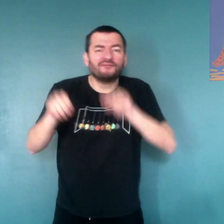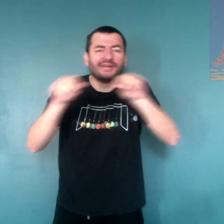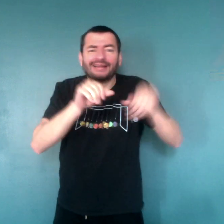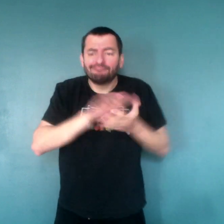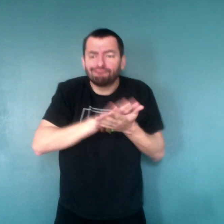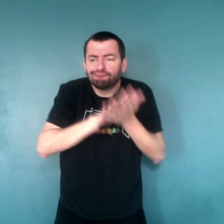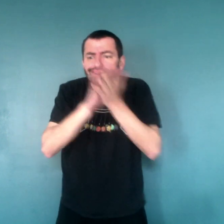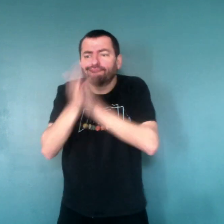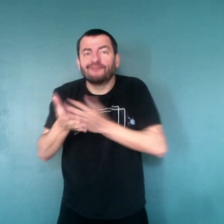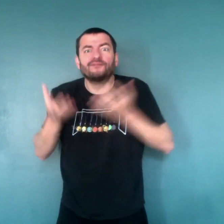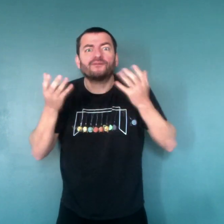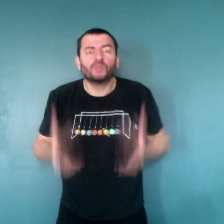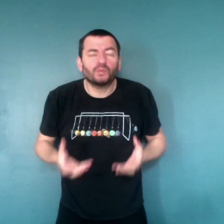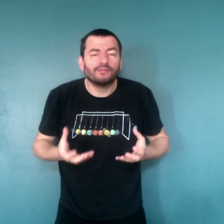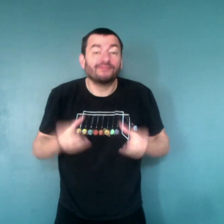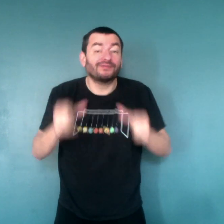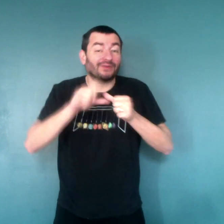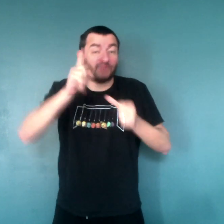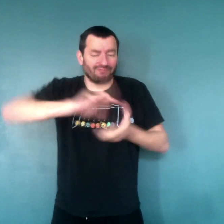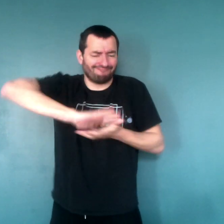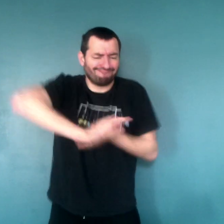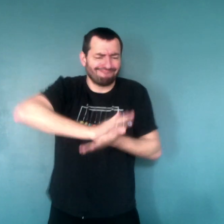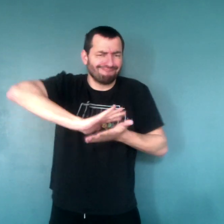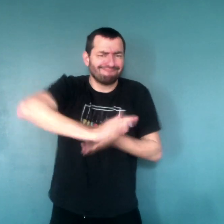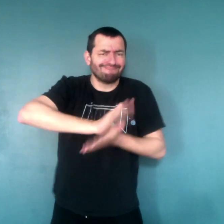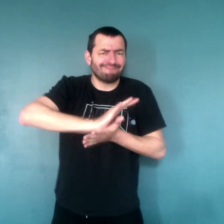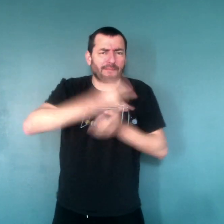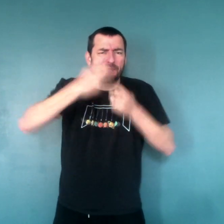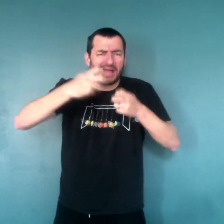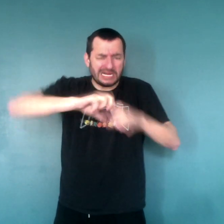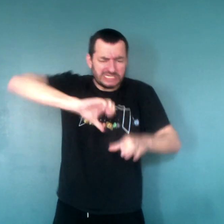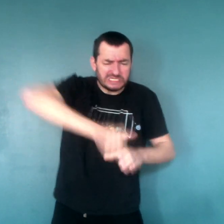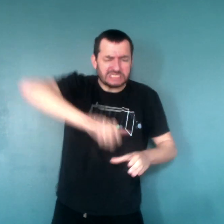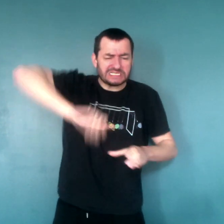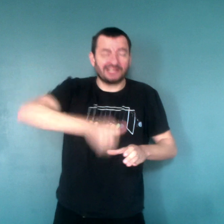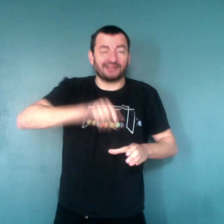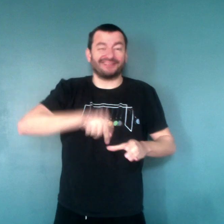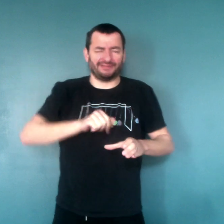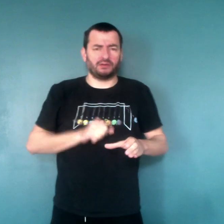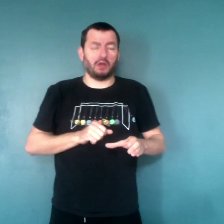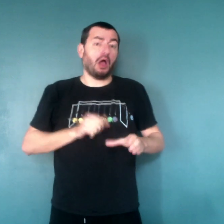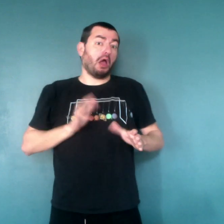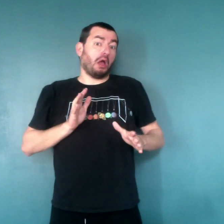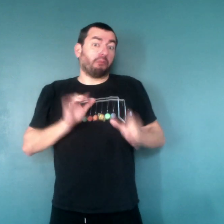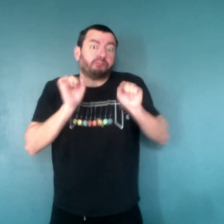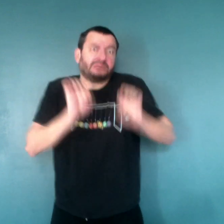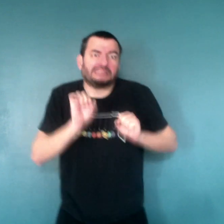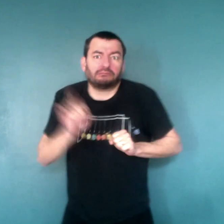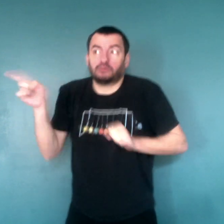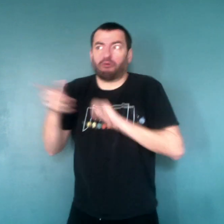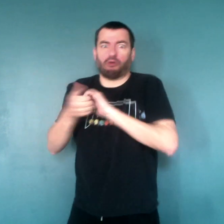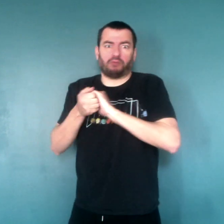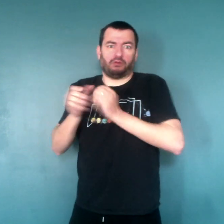pouvoir faire de la farine. Mais pour ça, il faut pouvoir les moudre. Hum, tu vas aller demander aux amis.